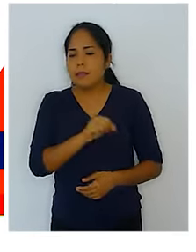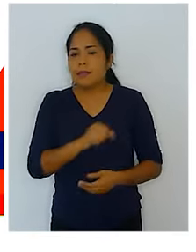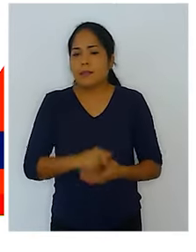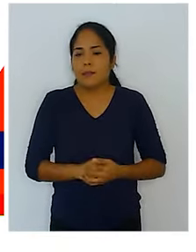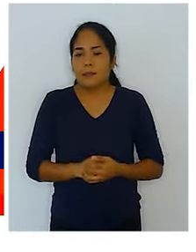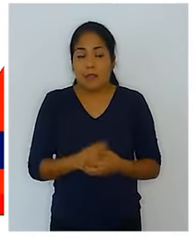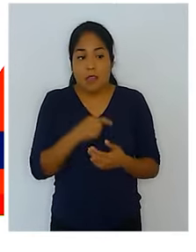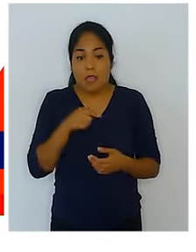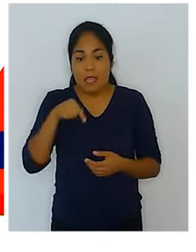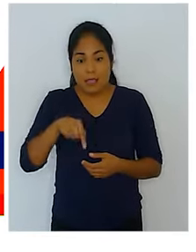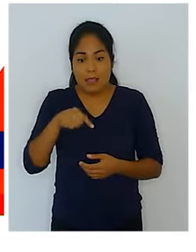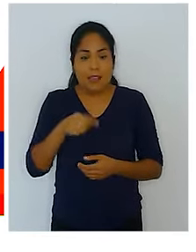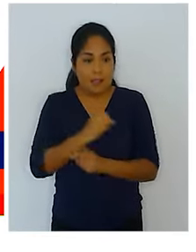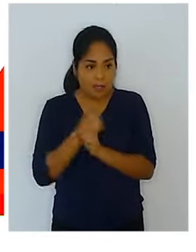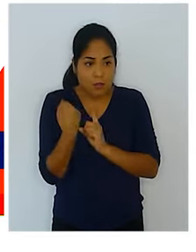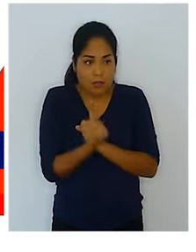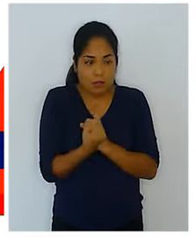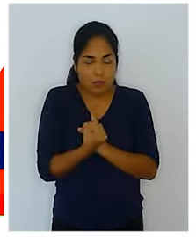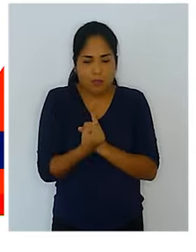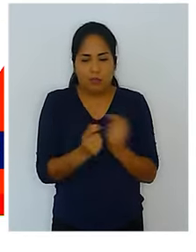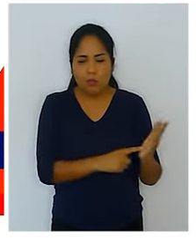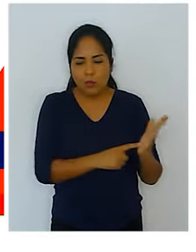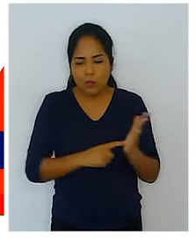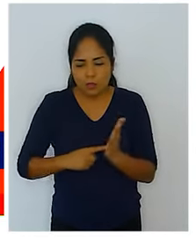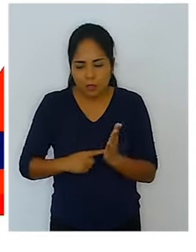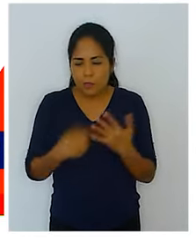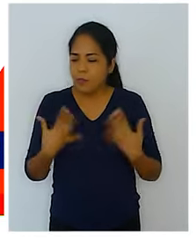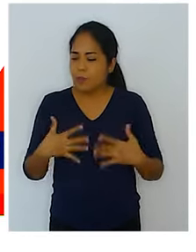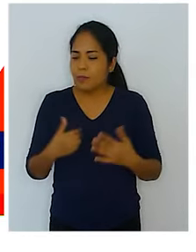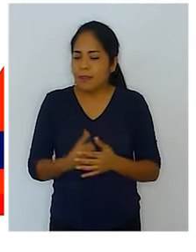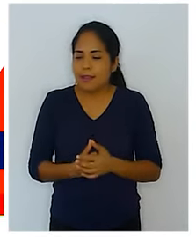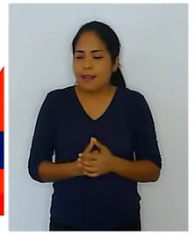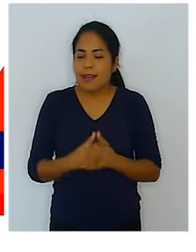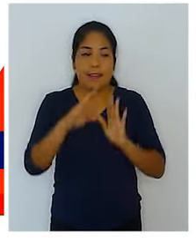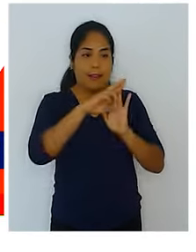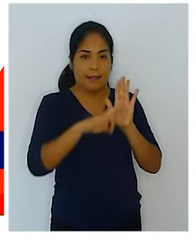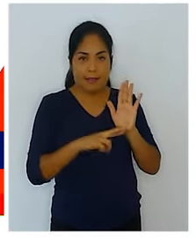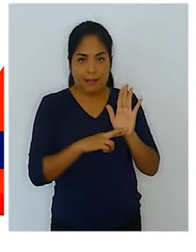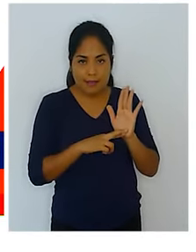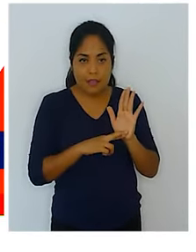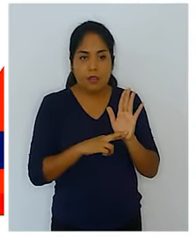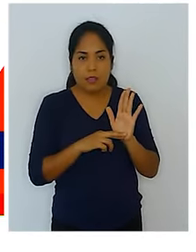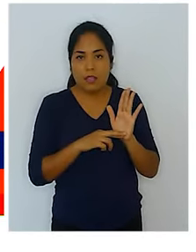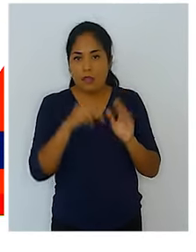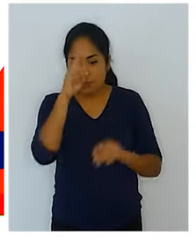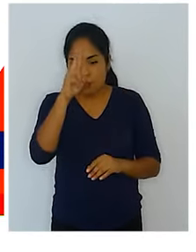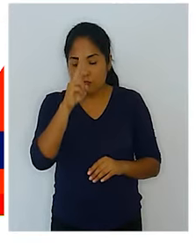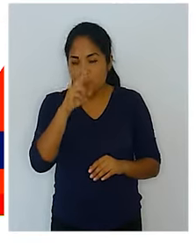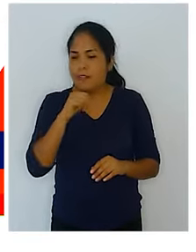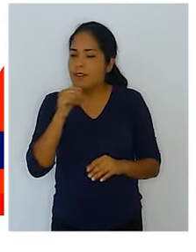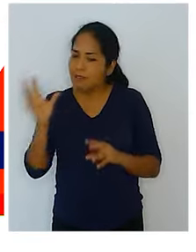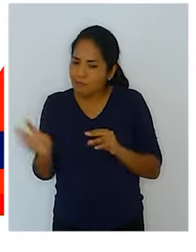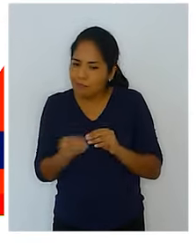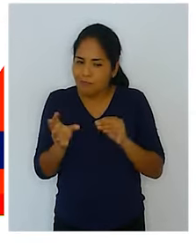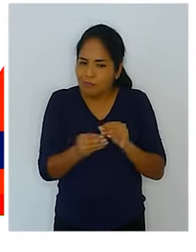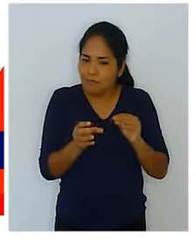finalmente esto ha revelado que en nuestro marco regulatorio había un vacío que teníamos que